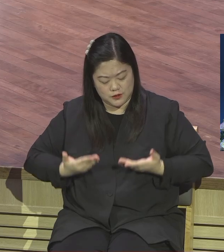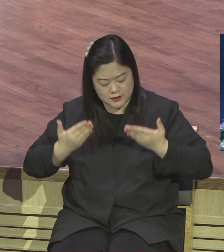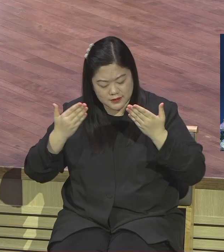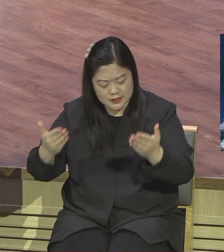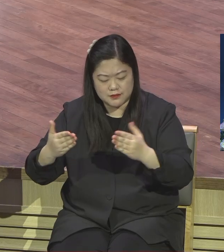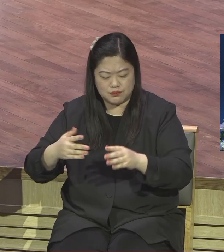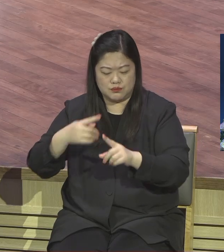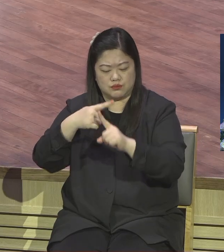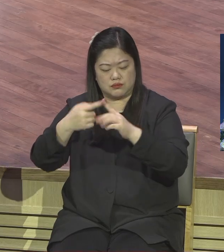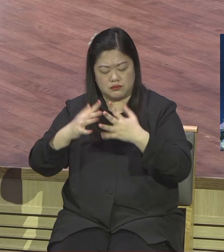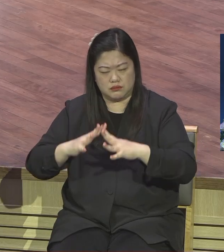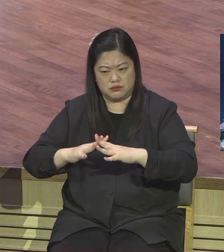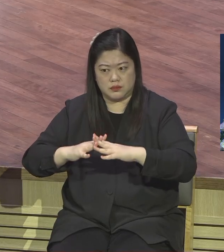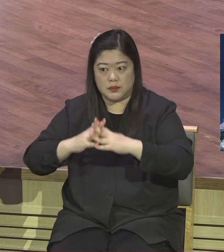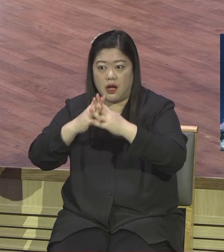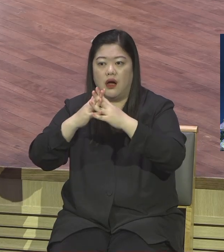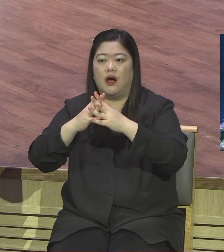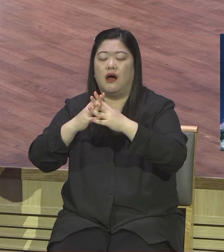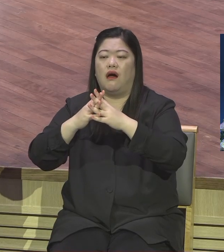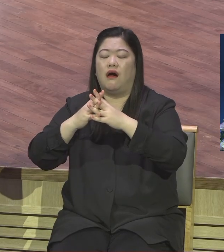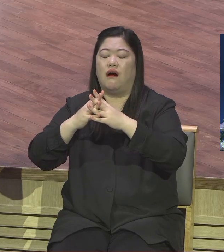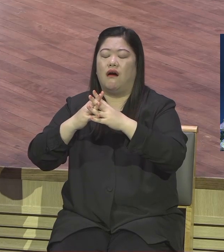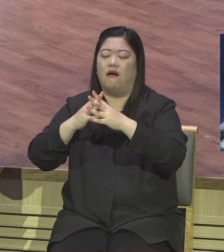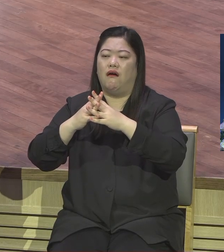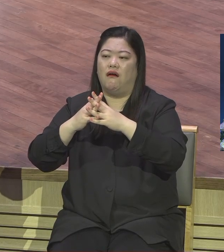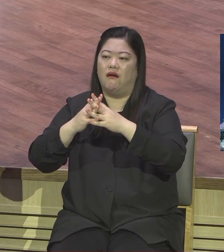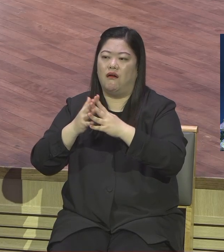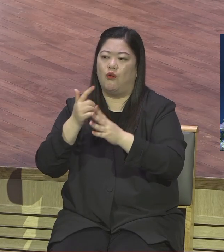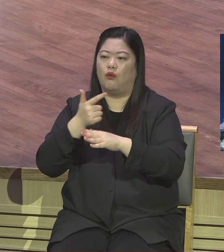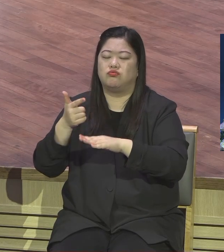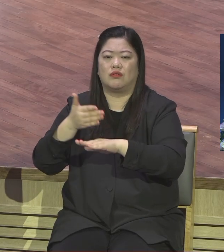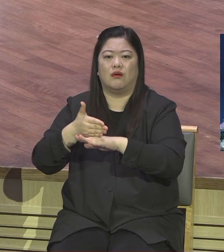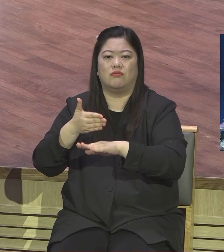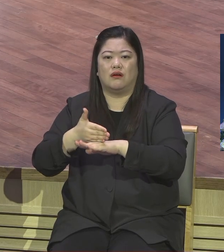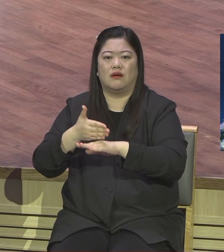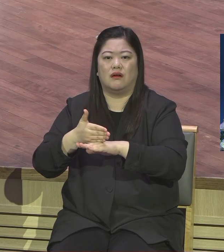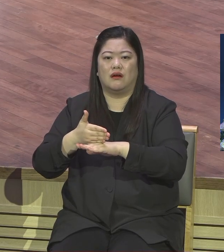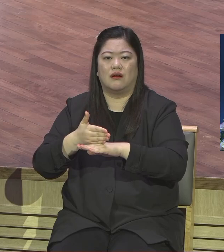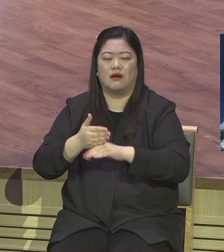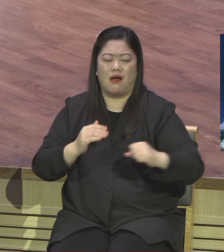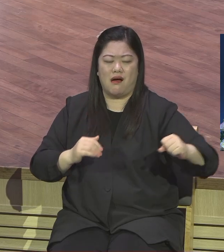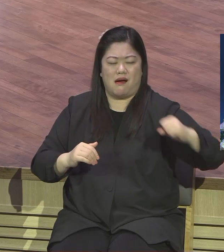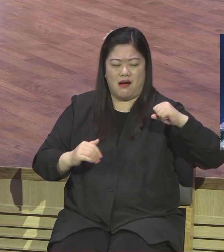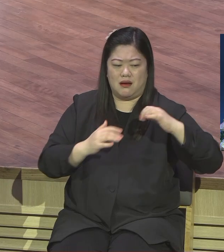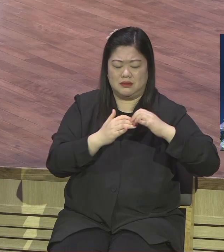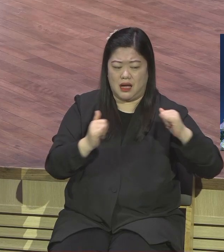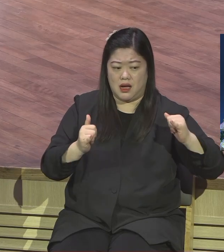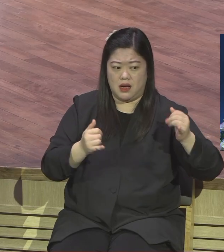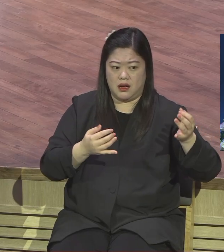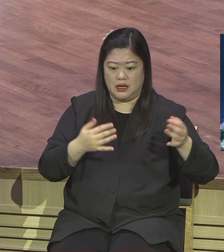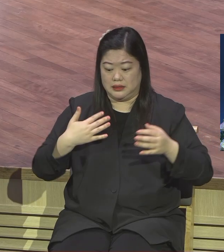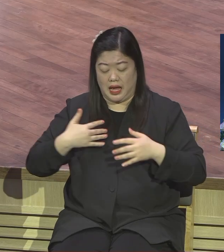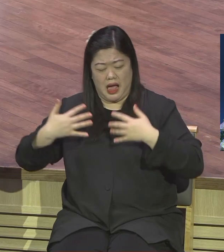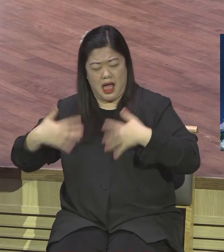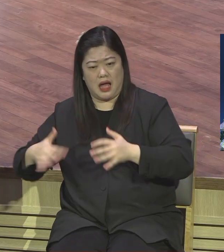하시는 하나님의 역사가 이곳에 있구나 그거를 체험하는 시간비였어요 저는 개인적으로 2, 4, 60장